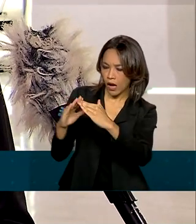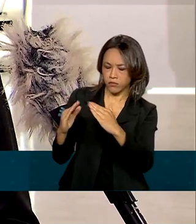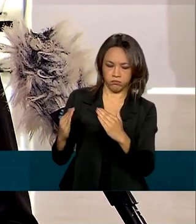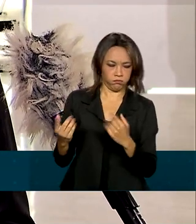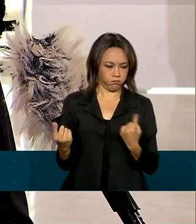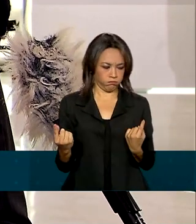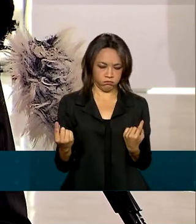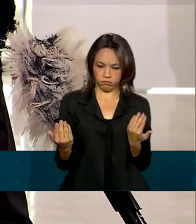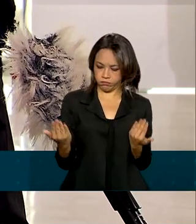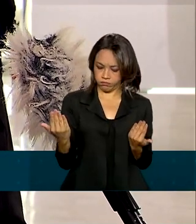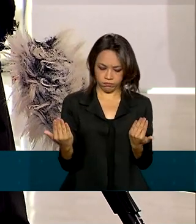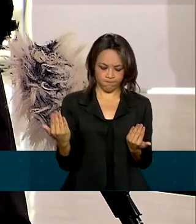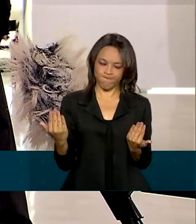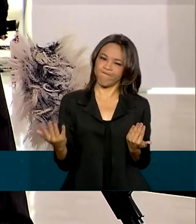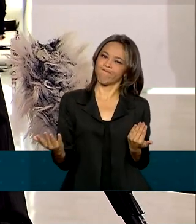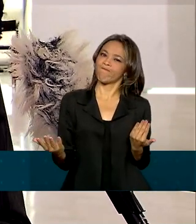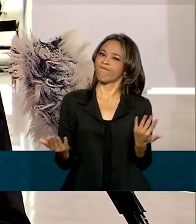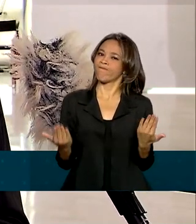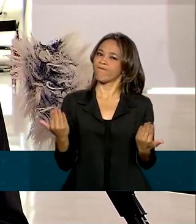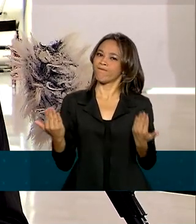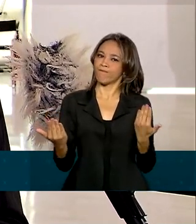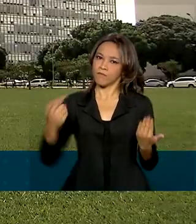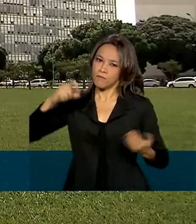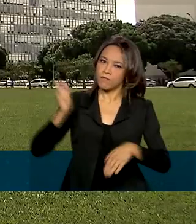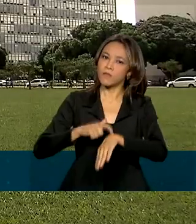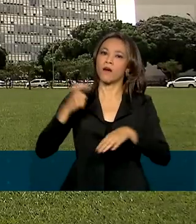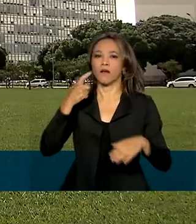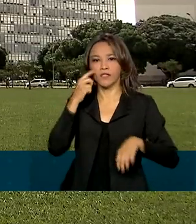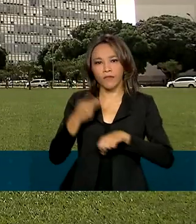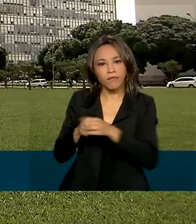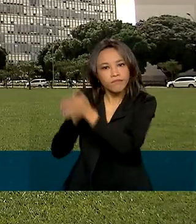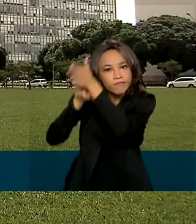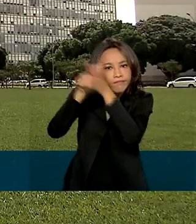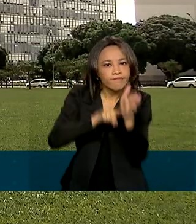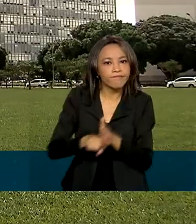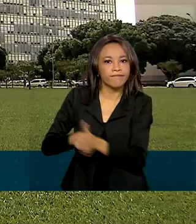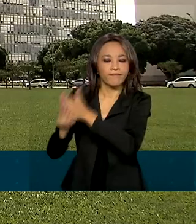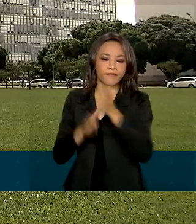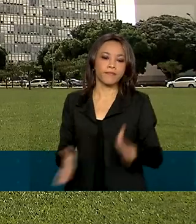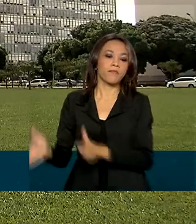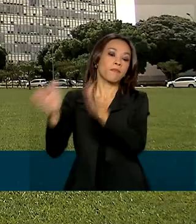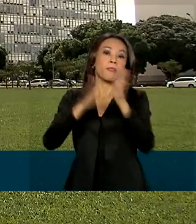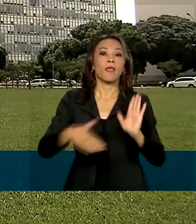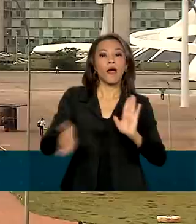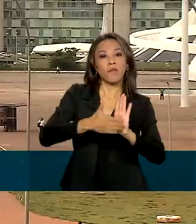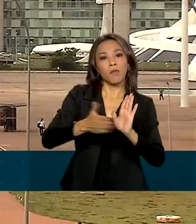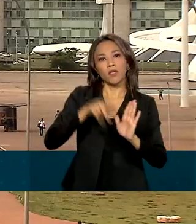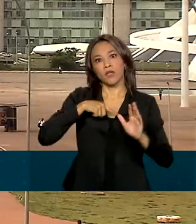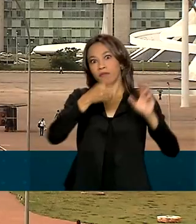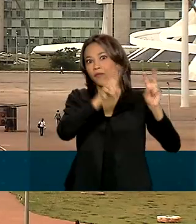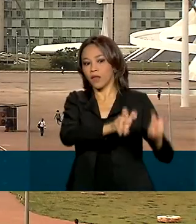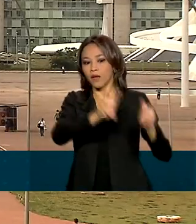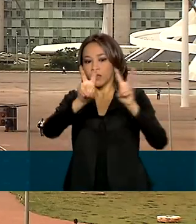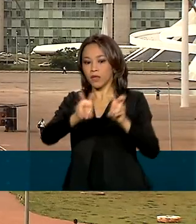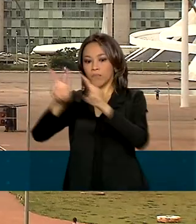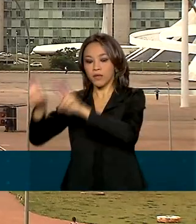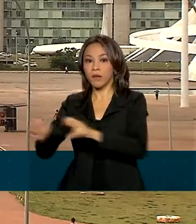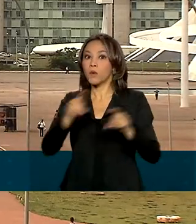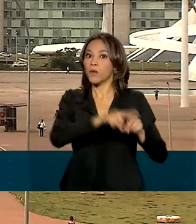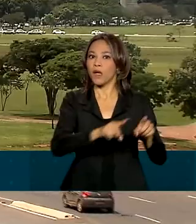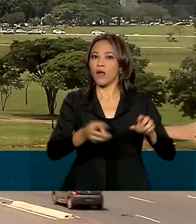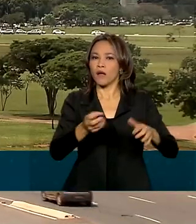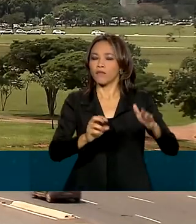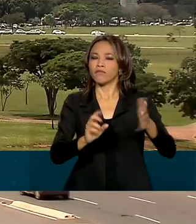agente, a gente já age de forma imediata. A proposta foi dividida em outros temas como antilavagem de